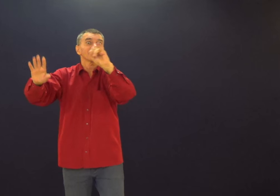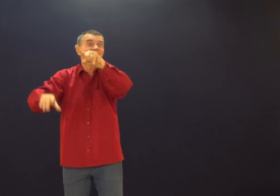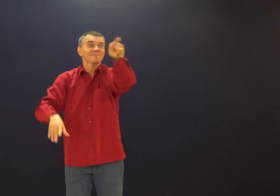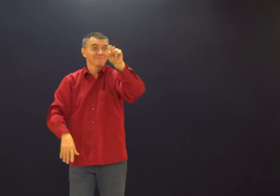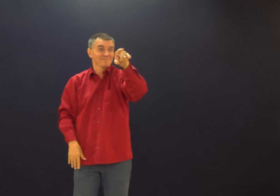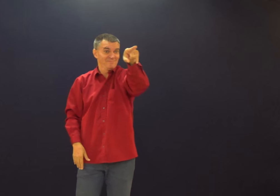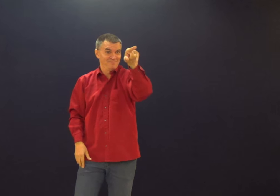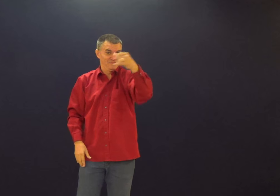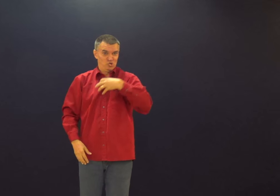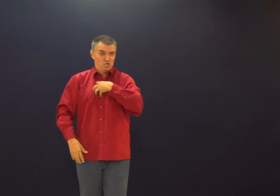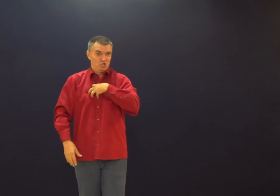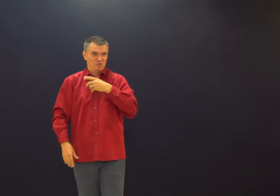Mas, ó.